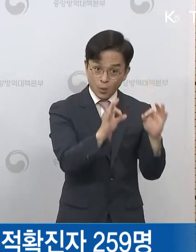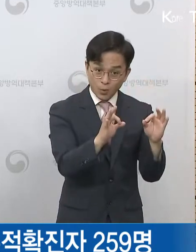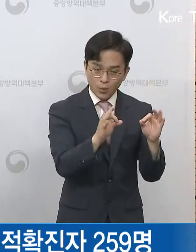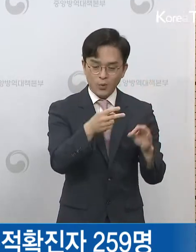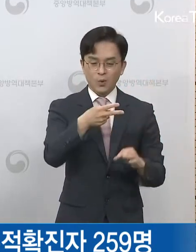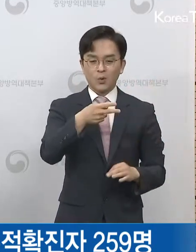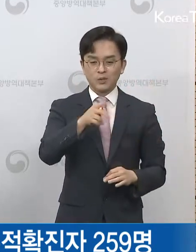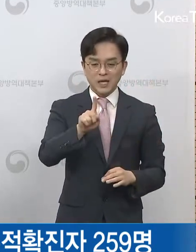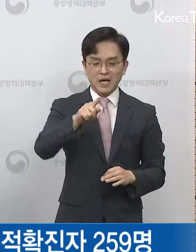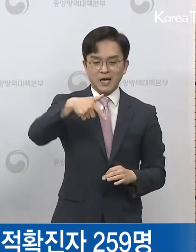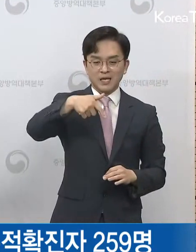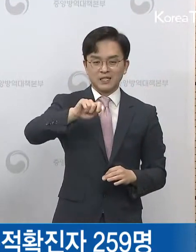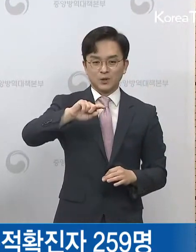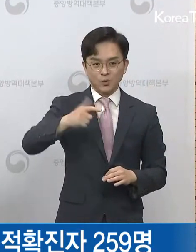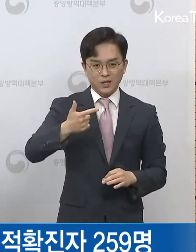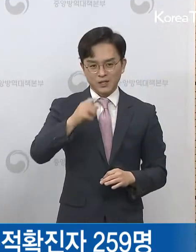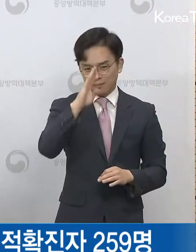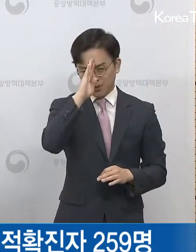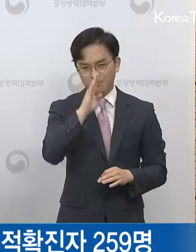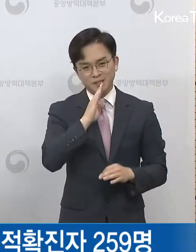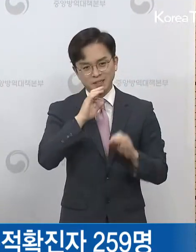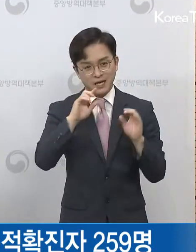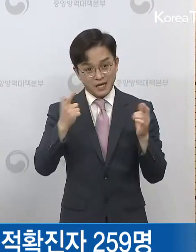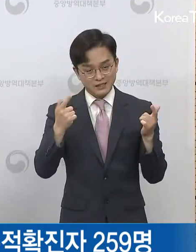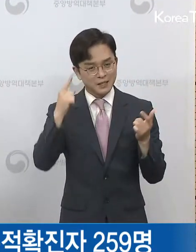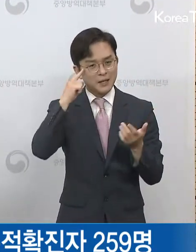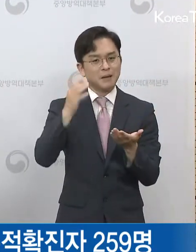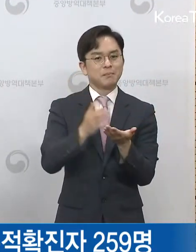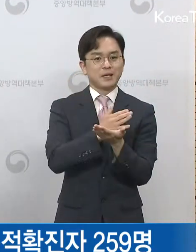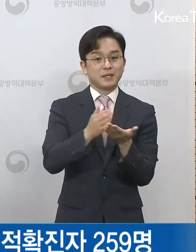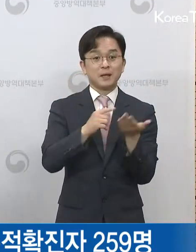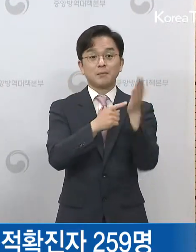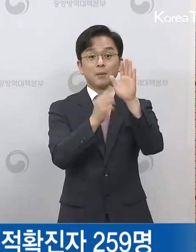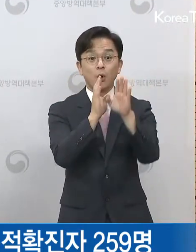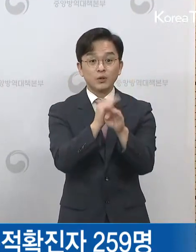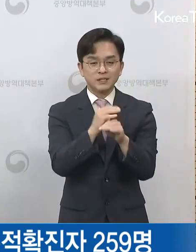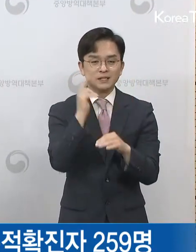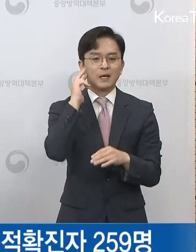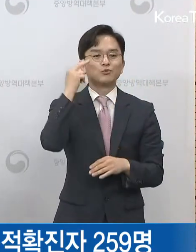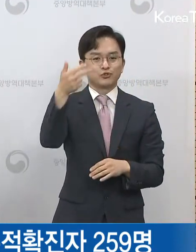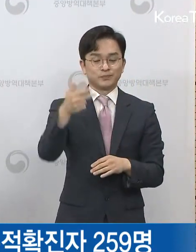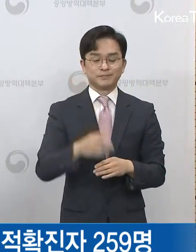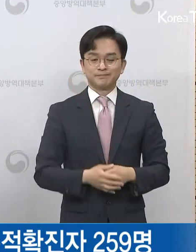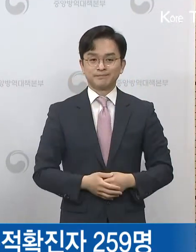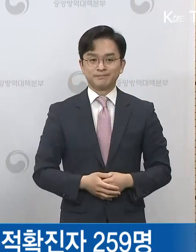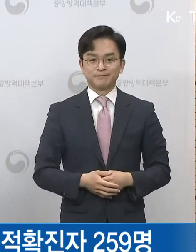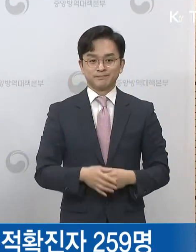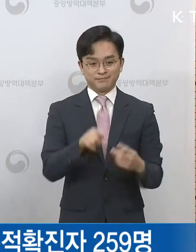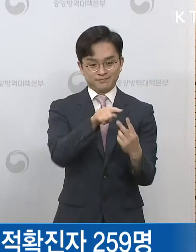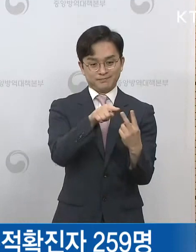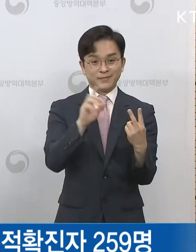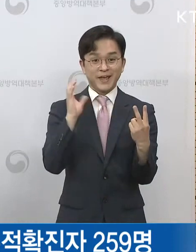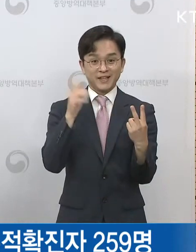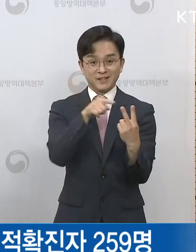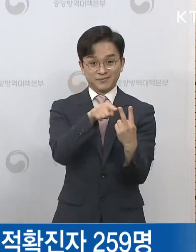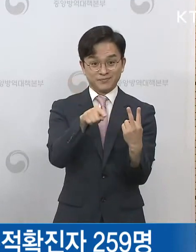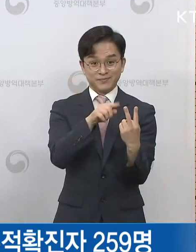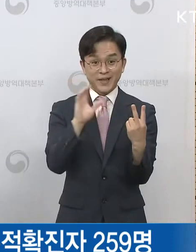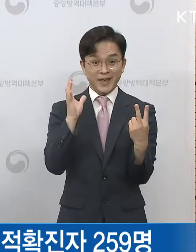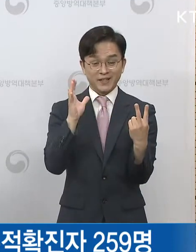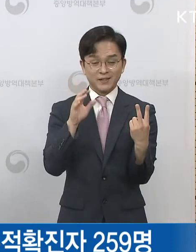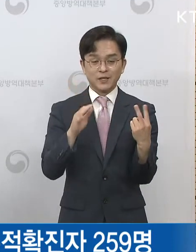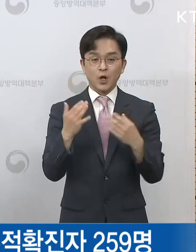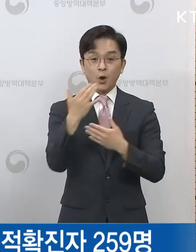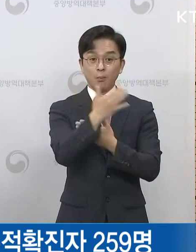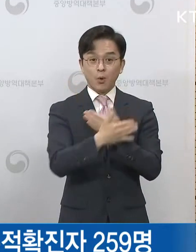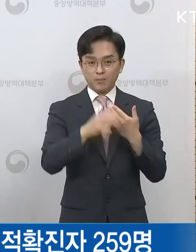대해서 판정할 예정입니다. 다음 주 초로 예상하고 있습니다. 두 소아는 현재 임상 증상은